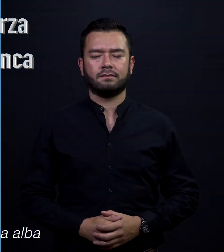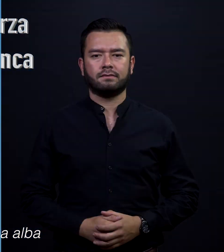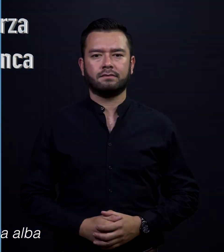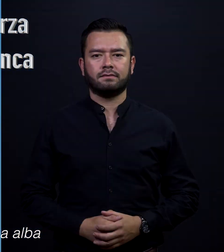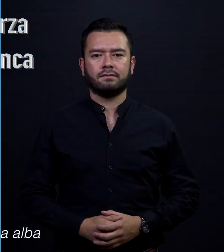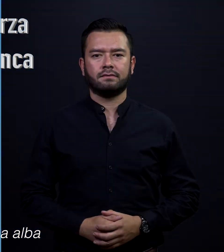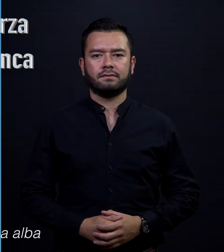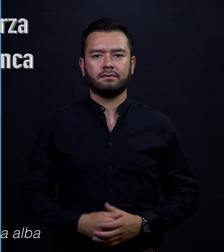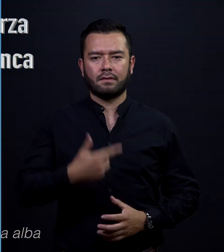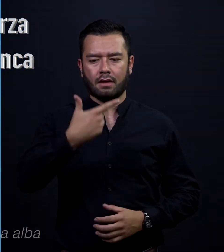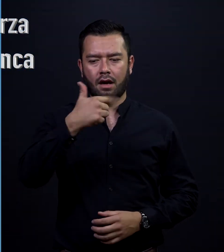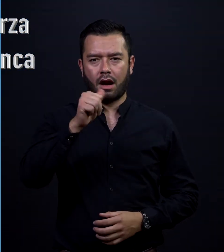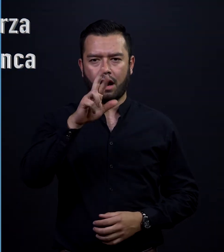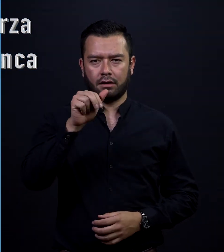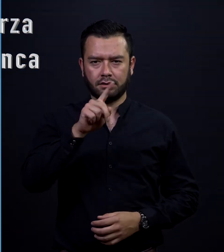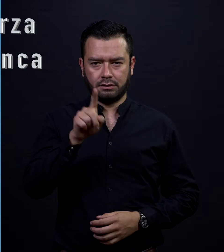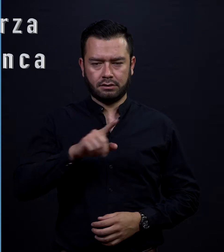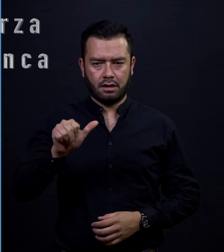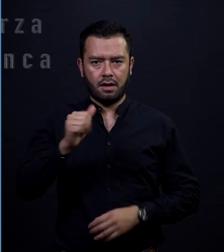Garza blanca